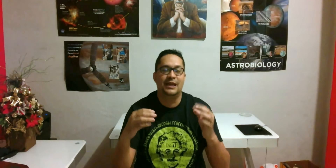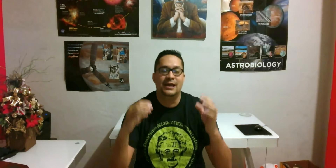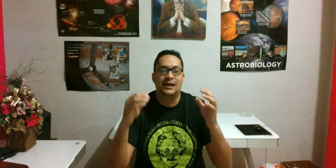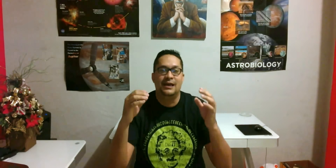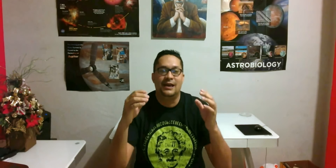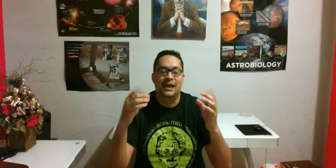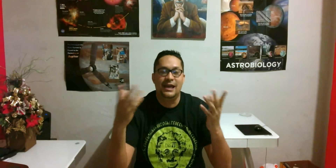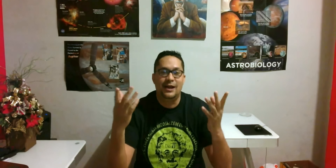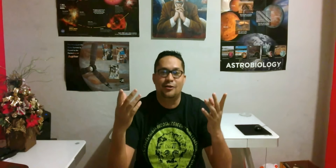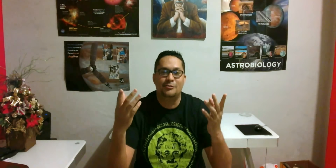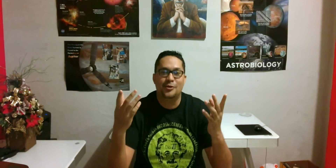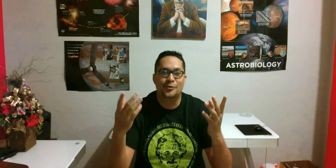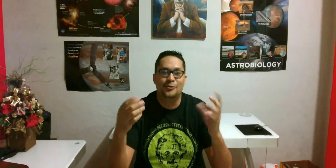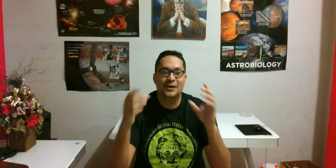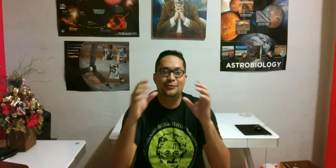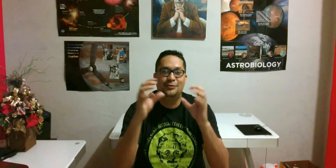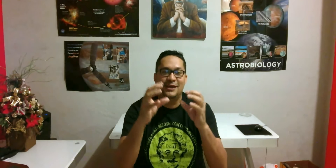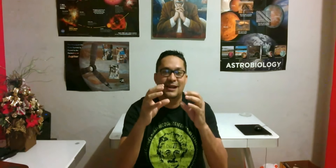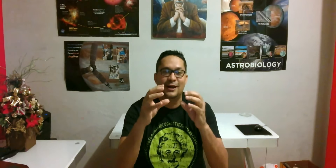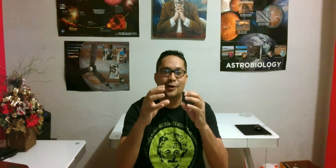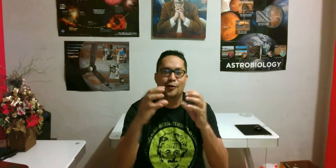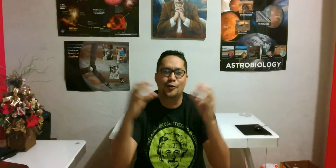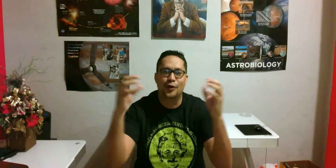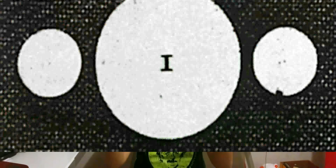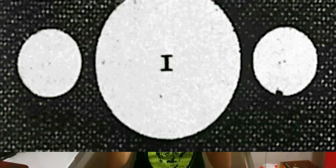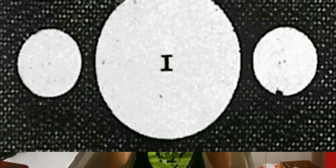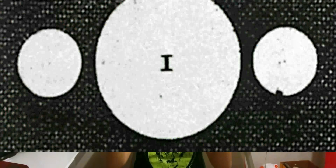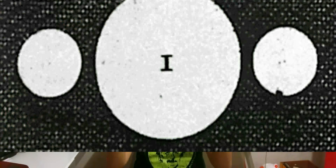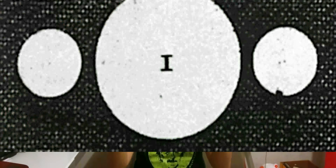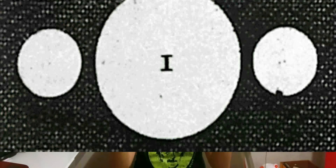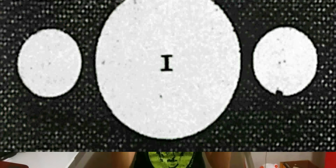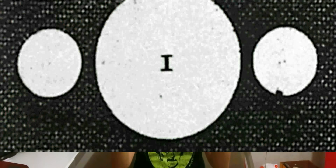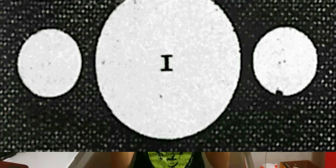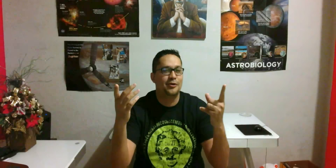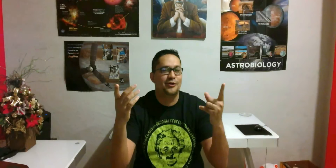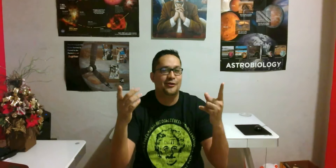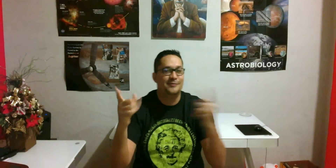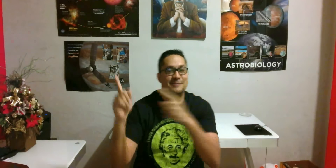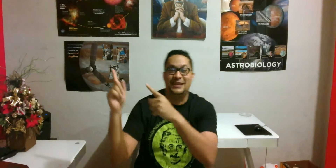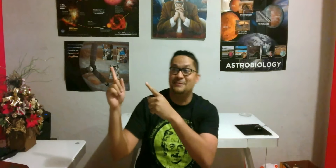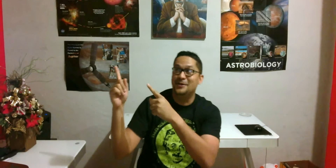era como una esfera con orejas, así como Mickey Mouse.